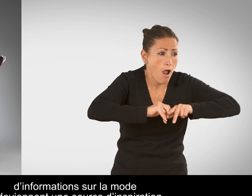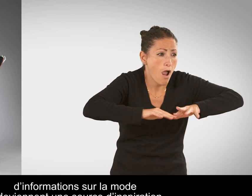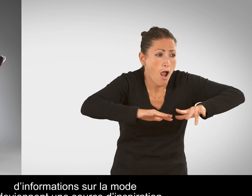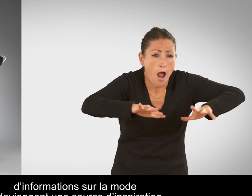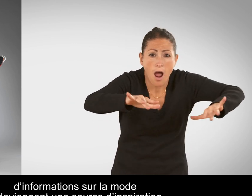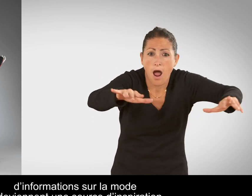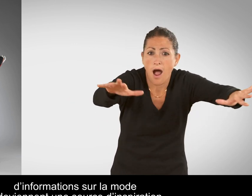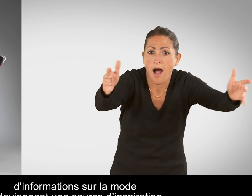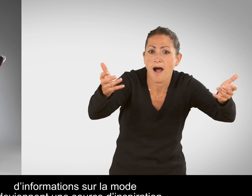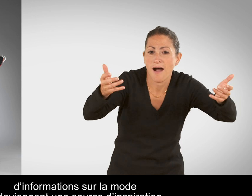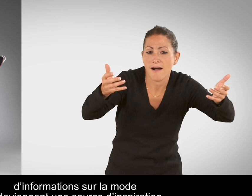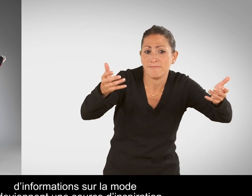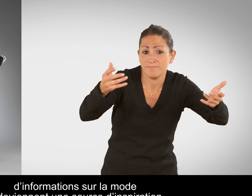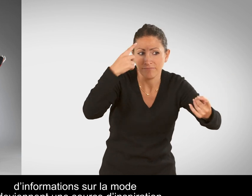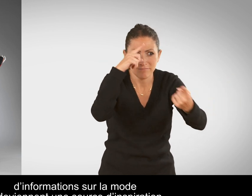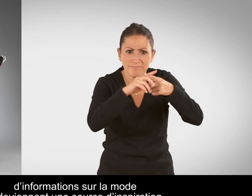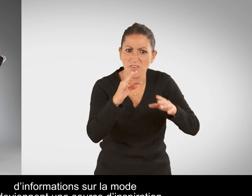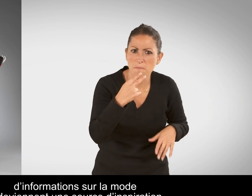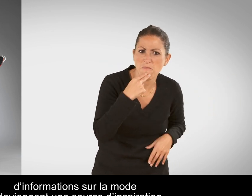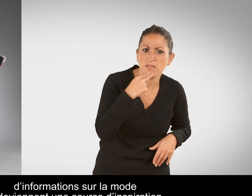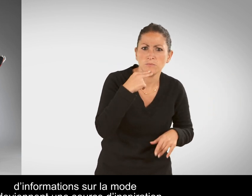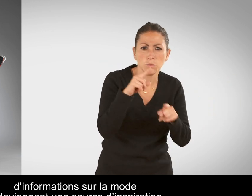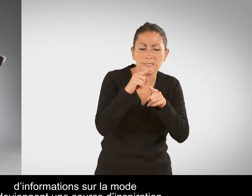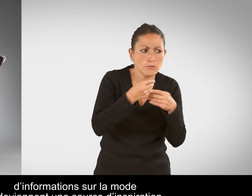'informations sur la mode Et deviennent une source d'inspiration